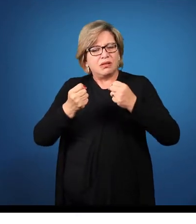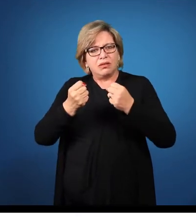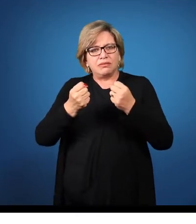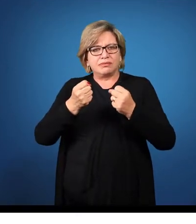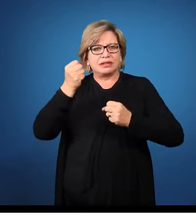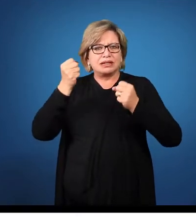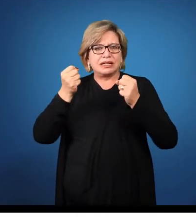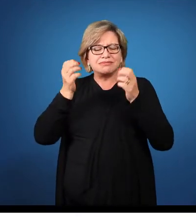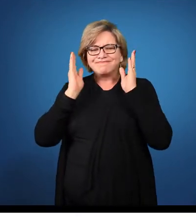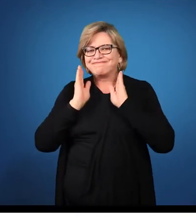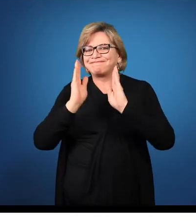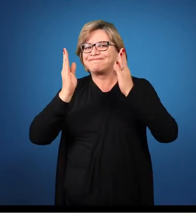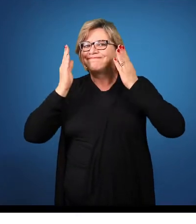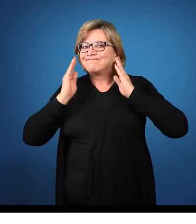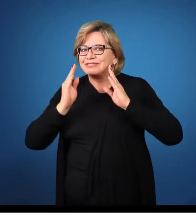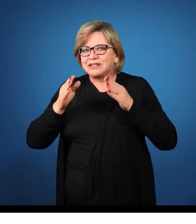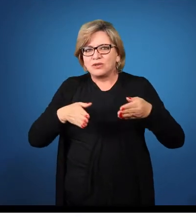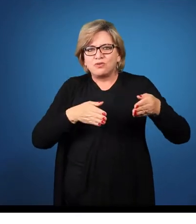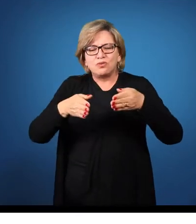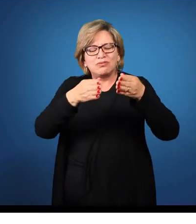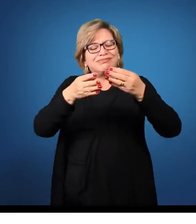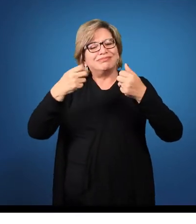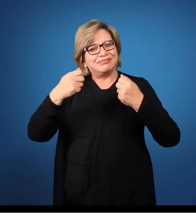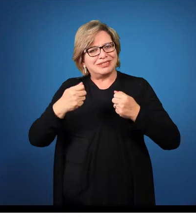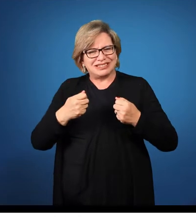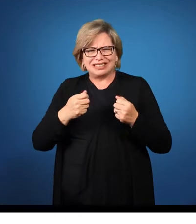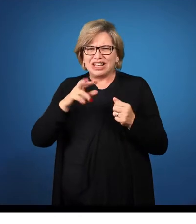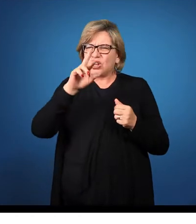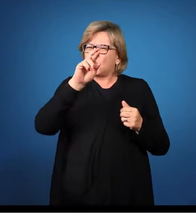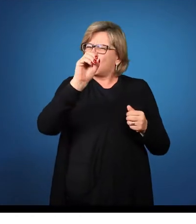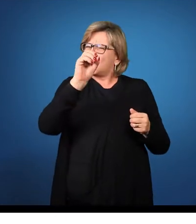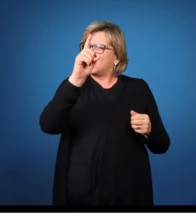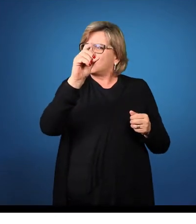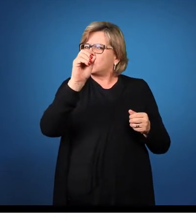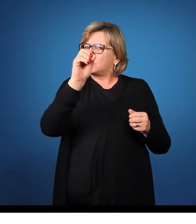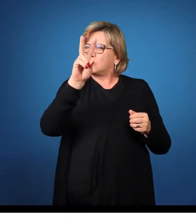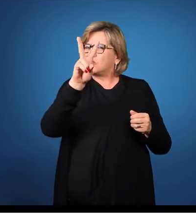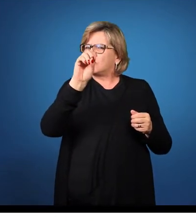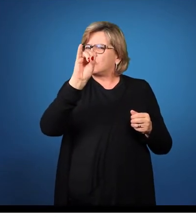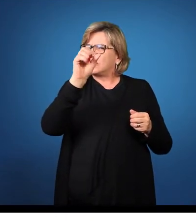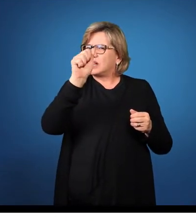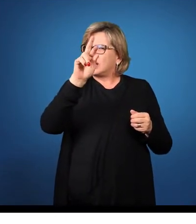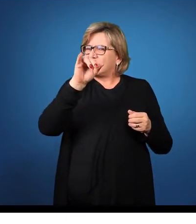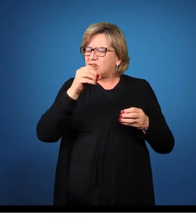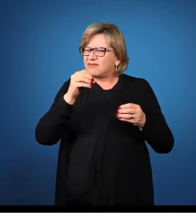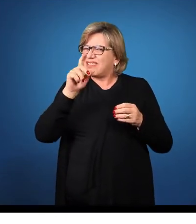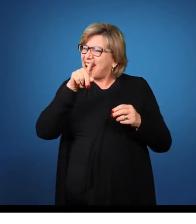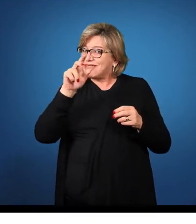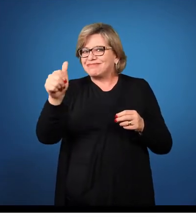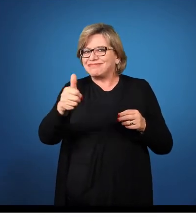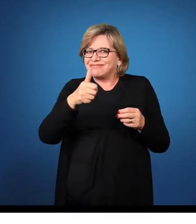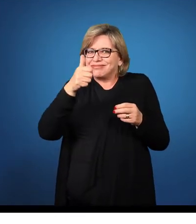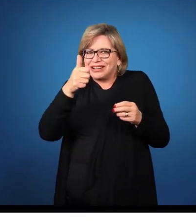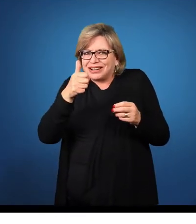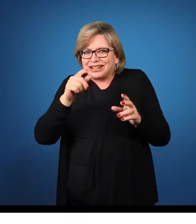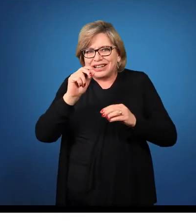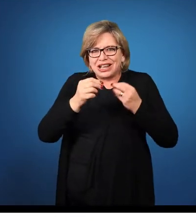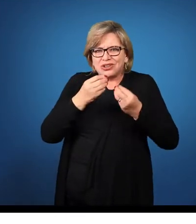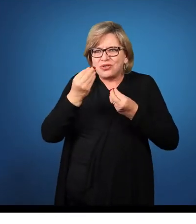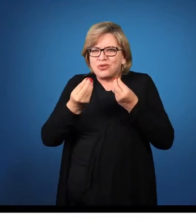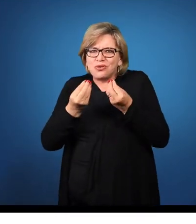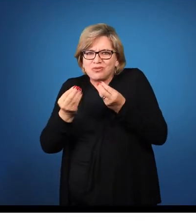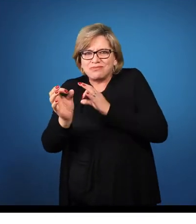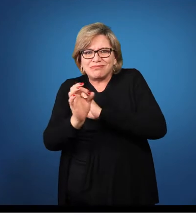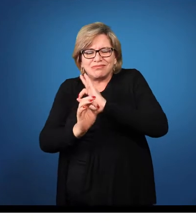caminhões, transportes rodoviários. Será que esse é o melhor modo? Será que essa é a melhor